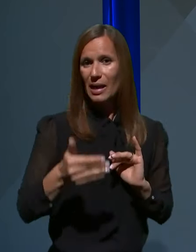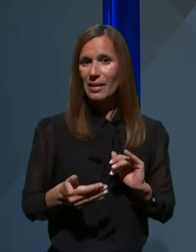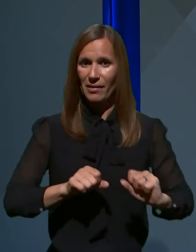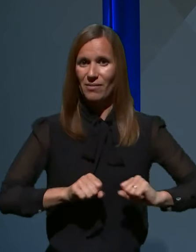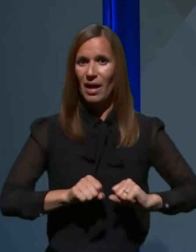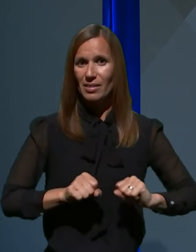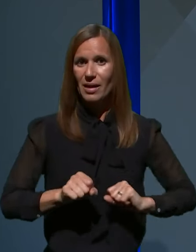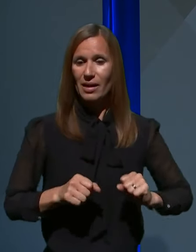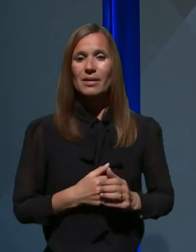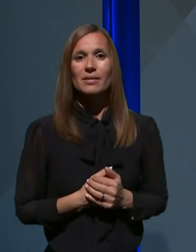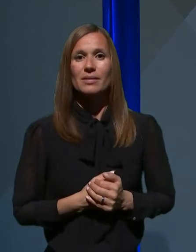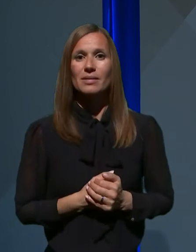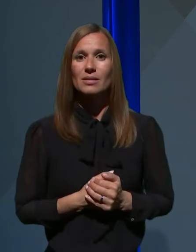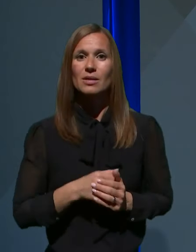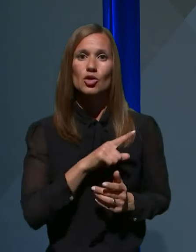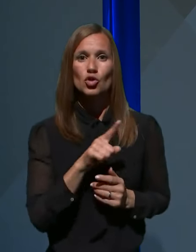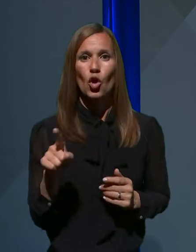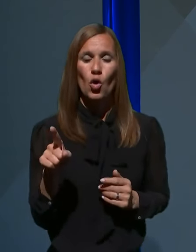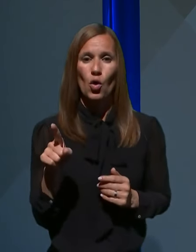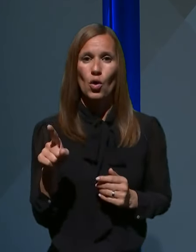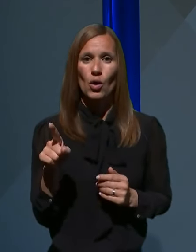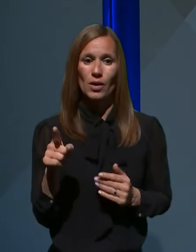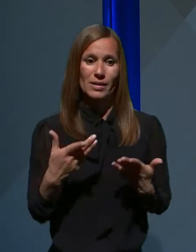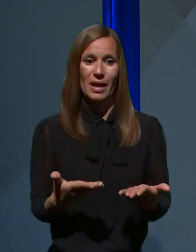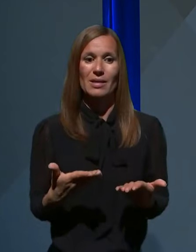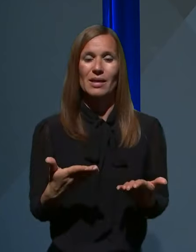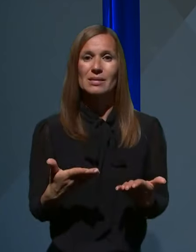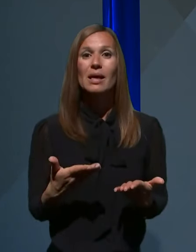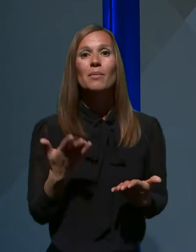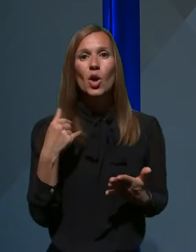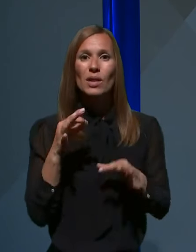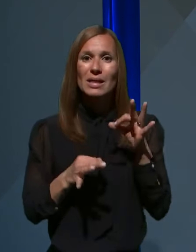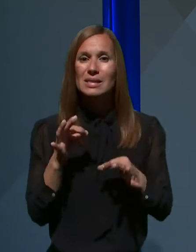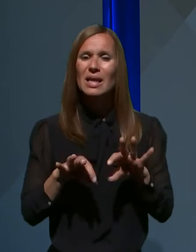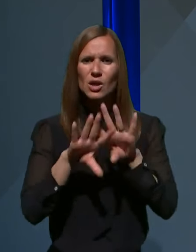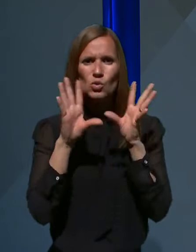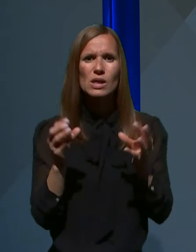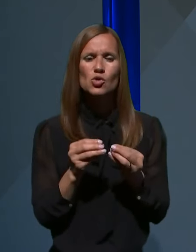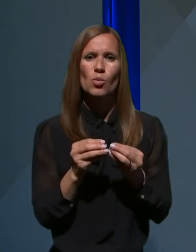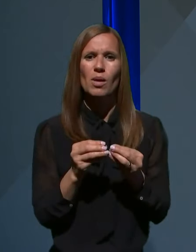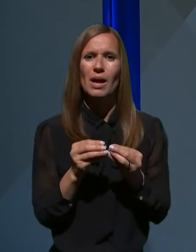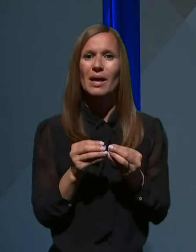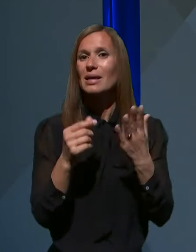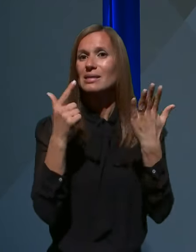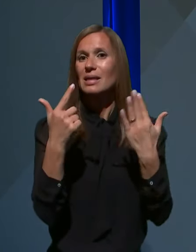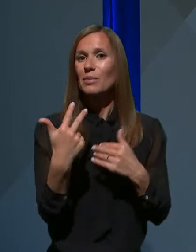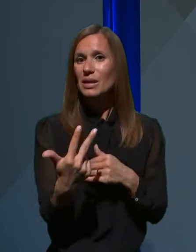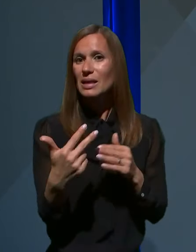Do danes je bilo testiranih skupaj 37